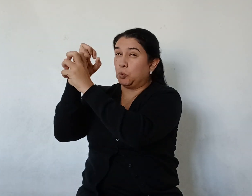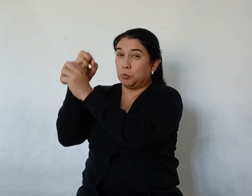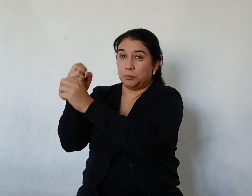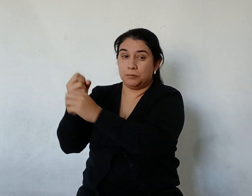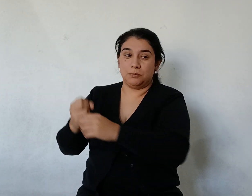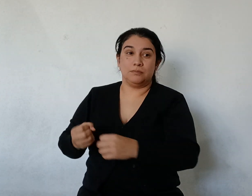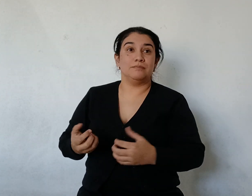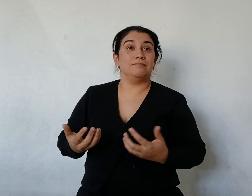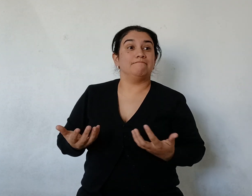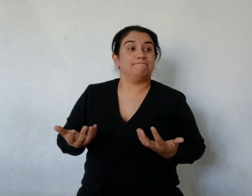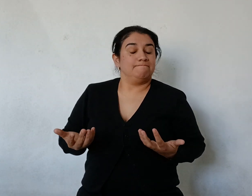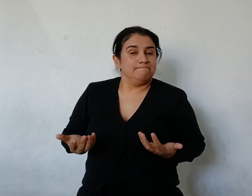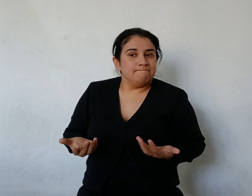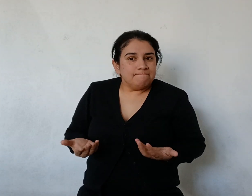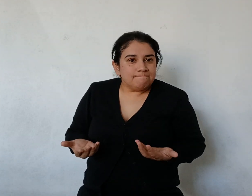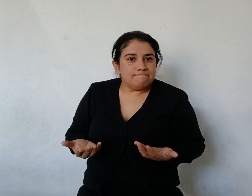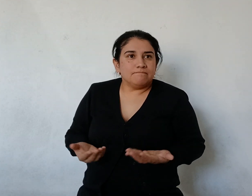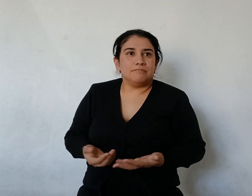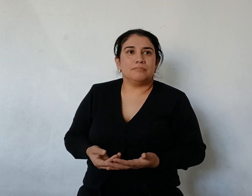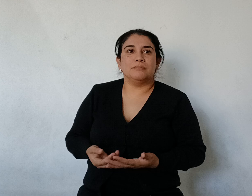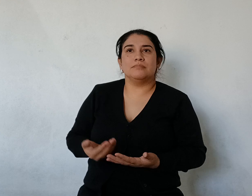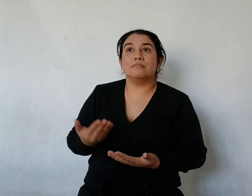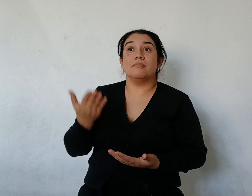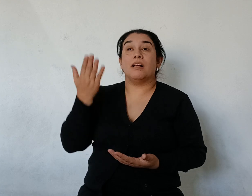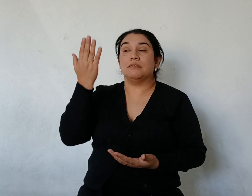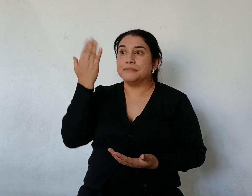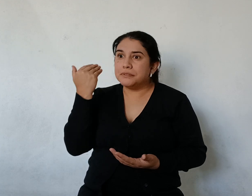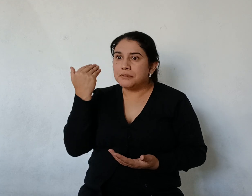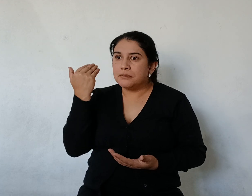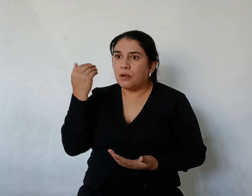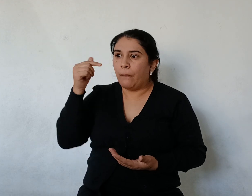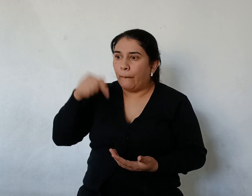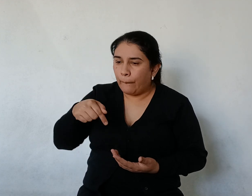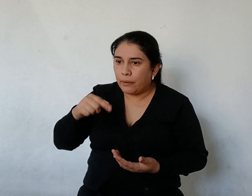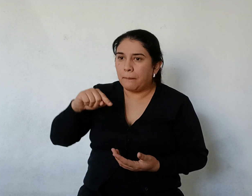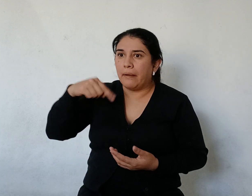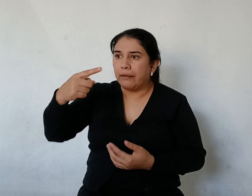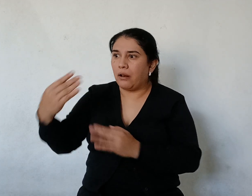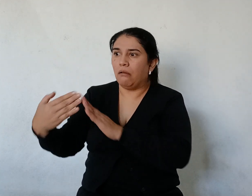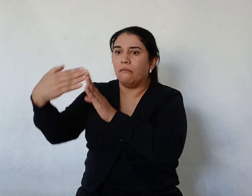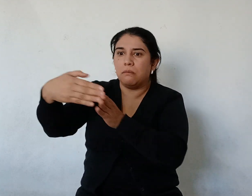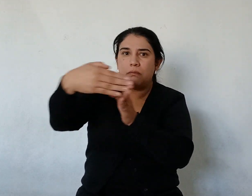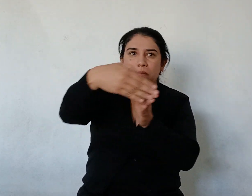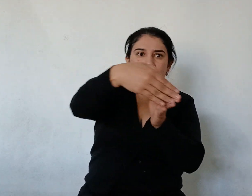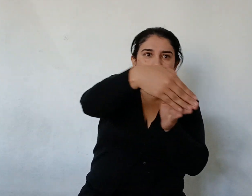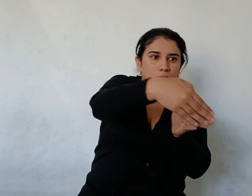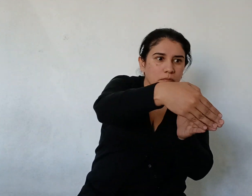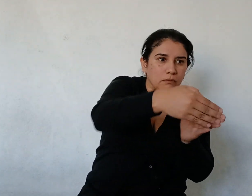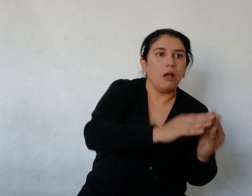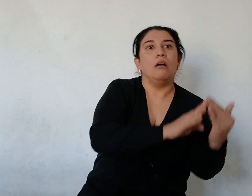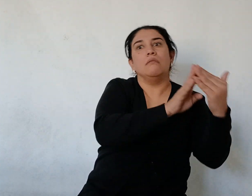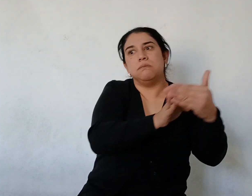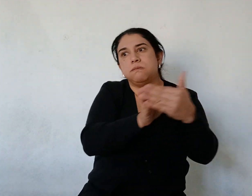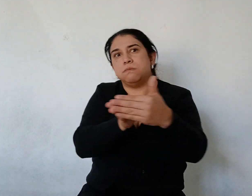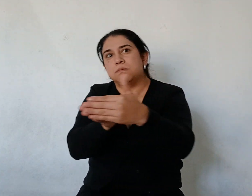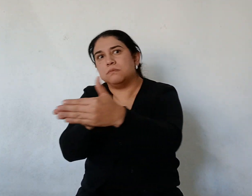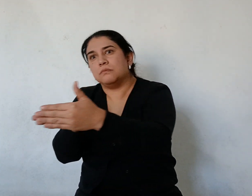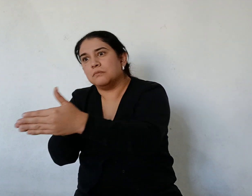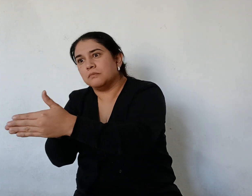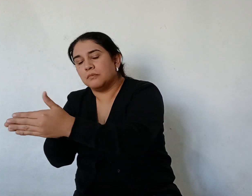El buque pasó ayer Pasó hoy Y pasará mañana Ya no habrá más peces Ni bichos que vengan a tomar agua